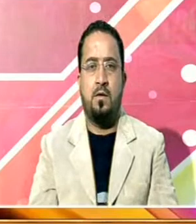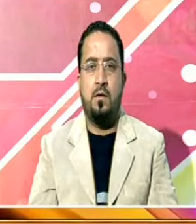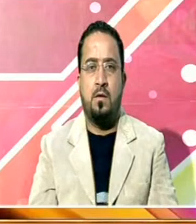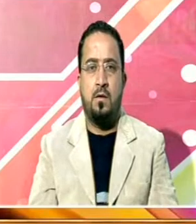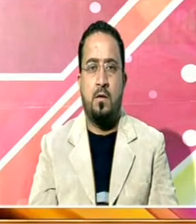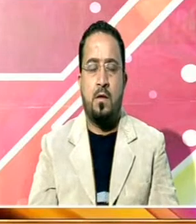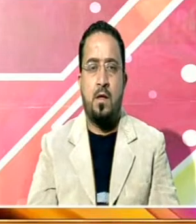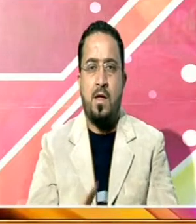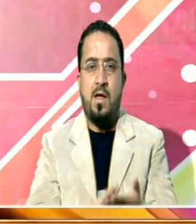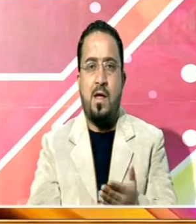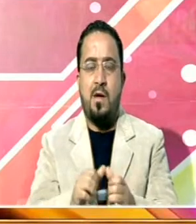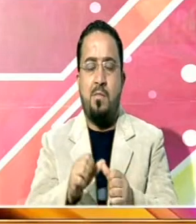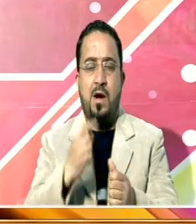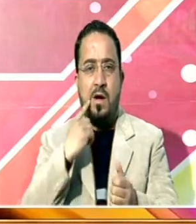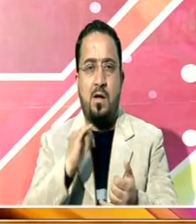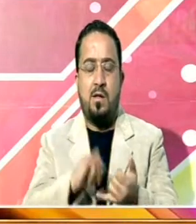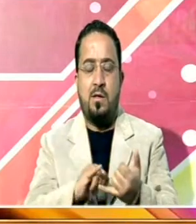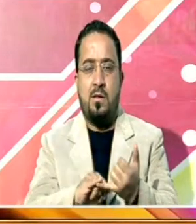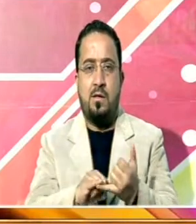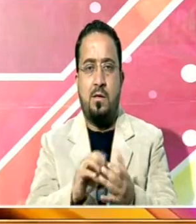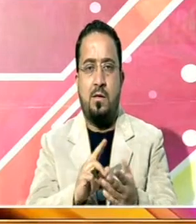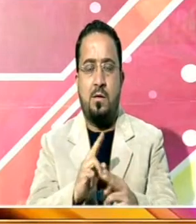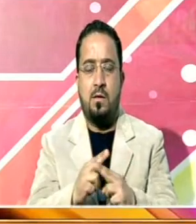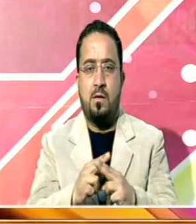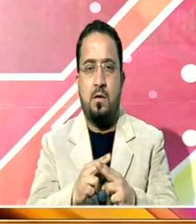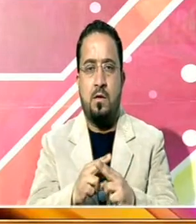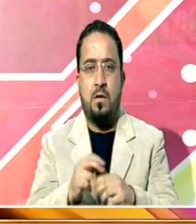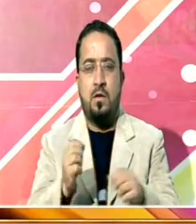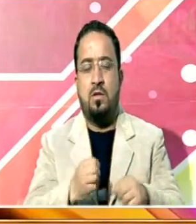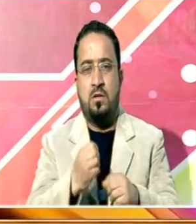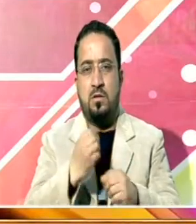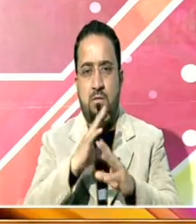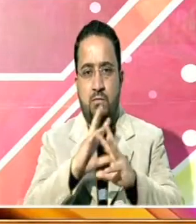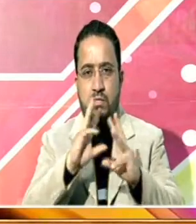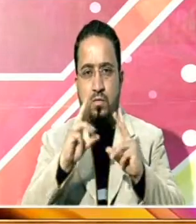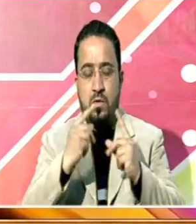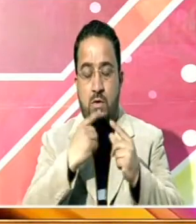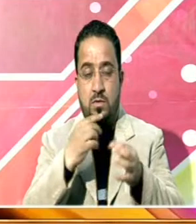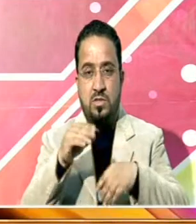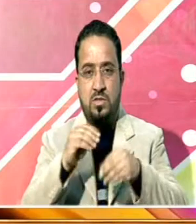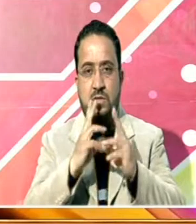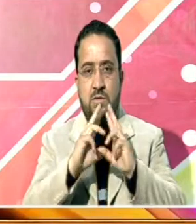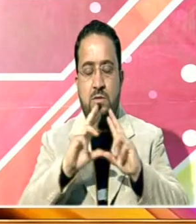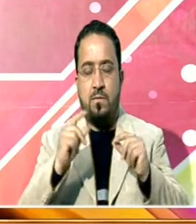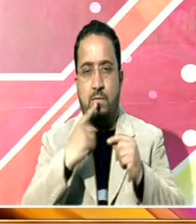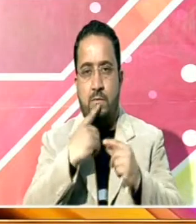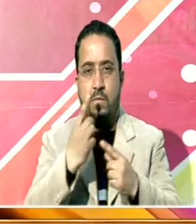مشن جلخل کے عنوان سے عوامی تحریک کے بارے میں بھی ازارے خیال کیا